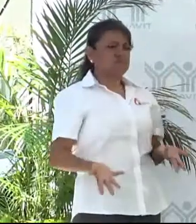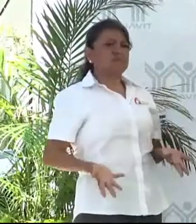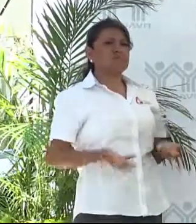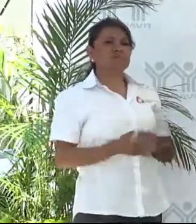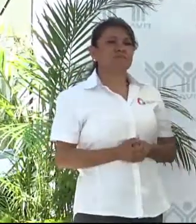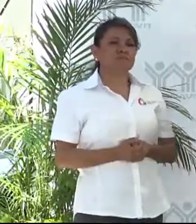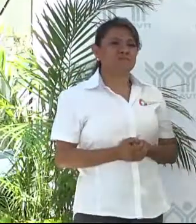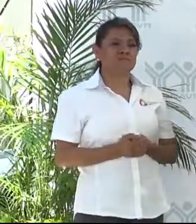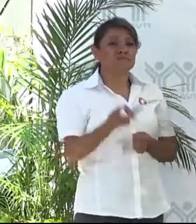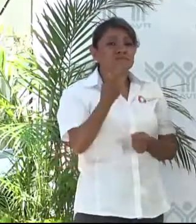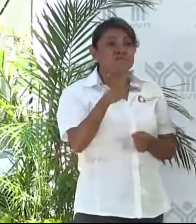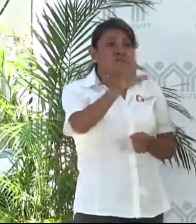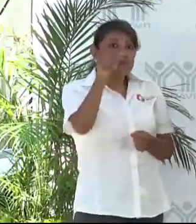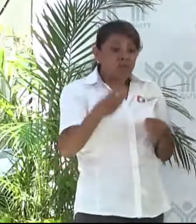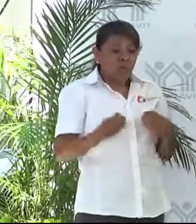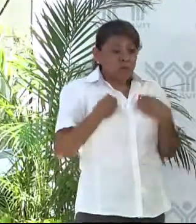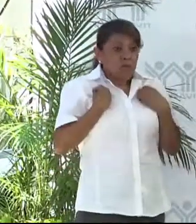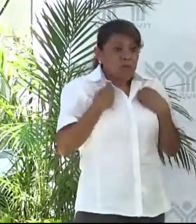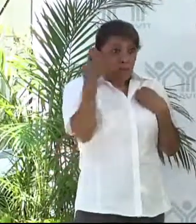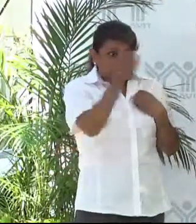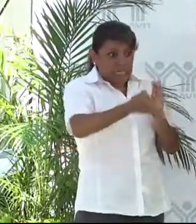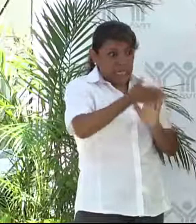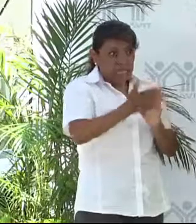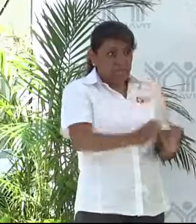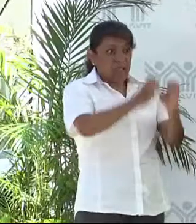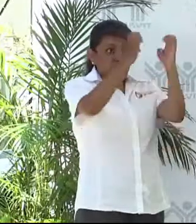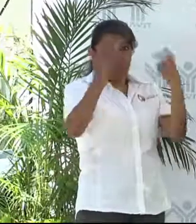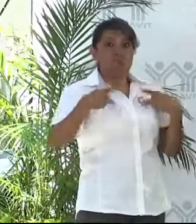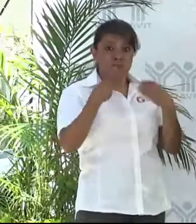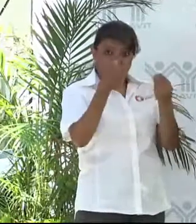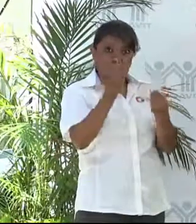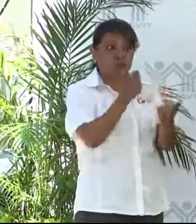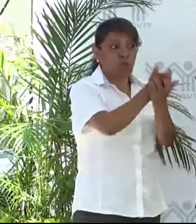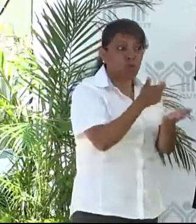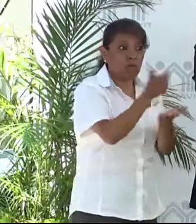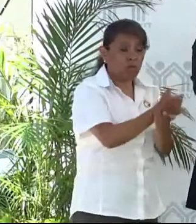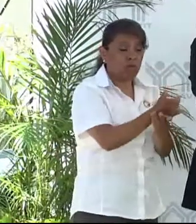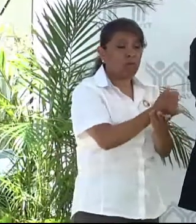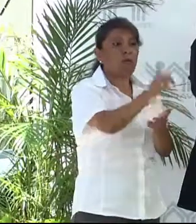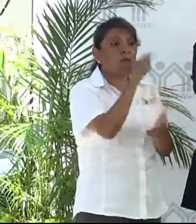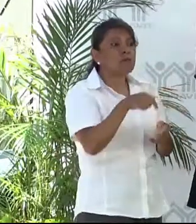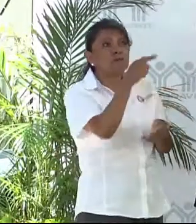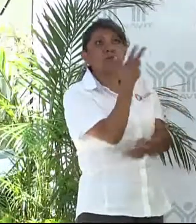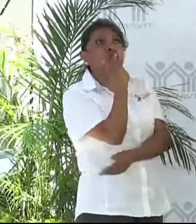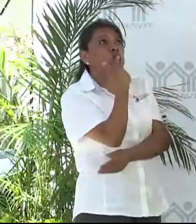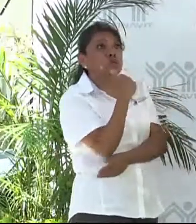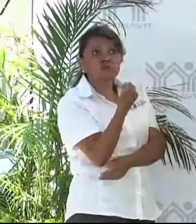Entonces, vivimos una crisis de abandono de muchos de esos desarrollos inmobiliarios.